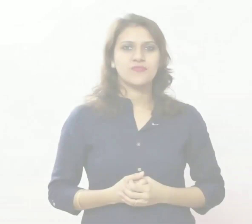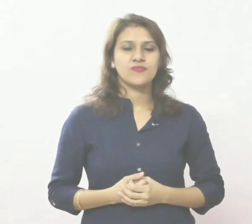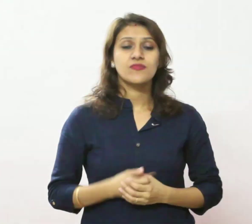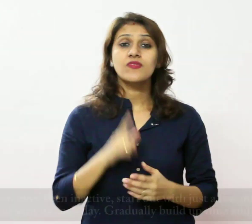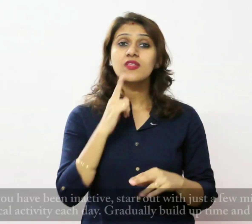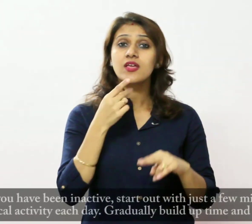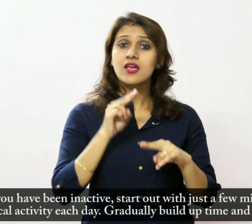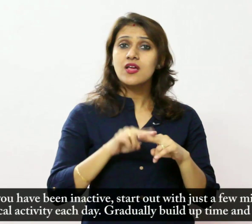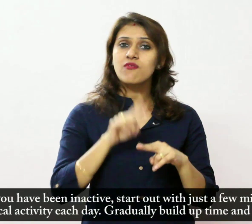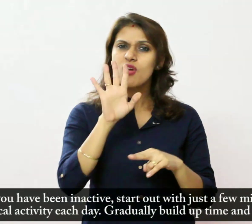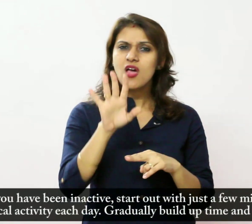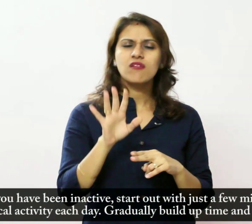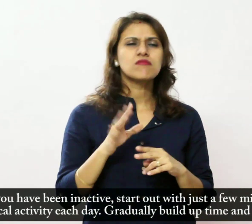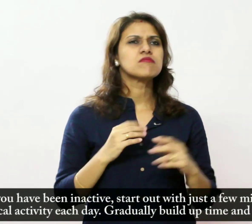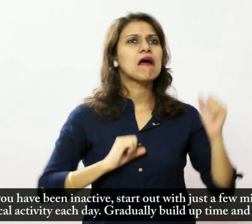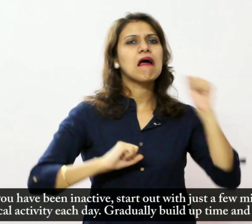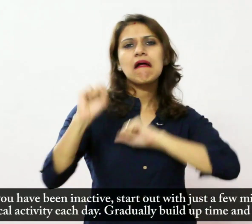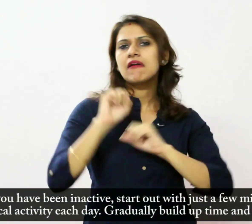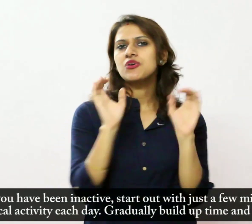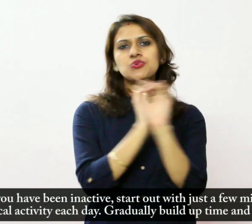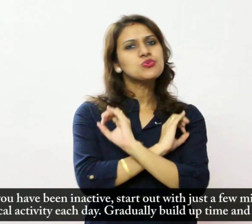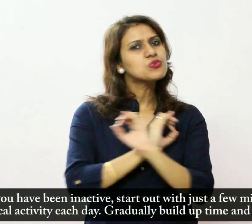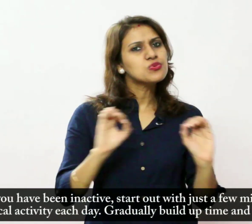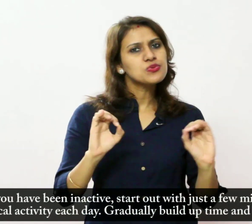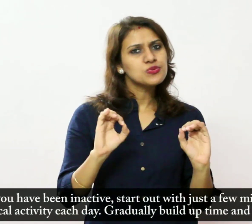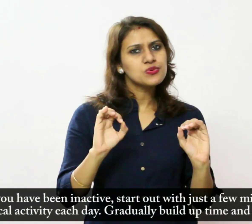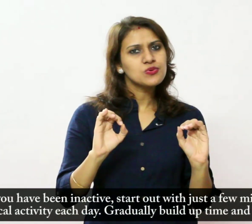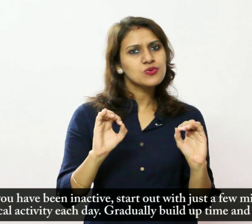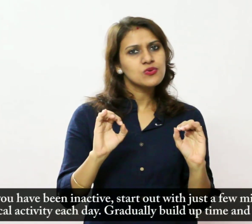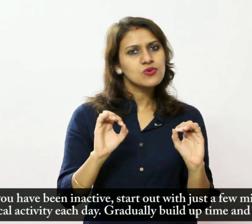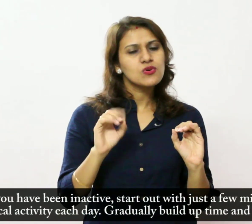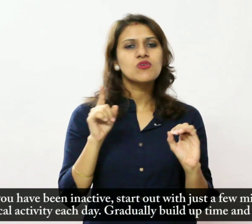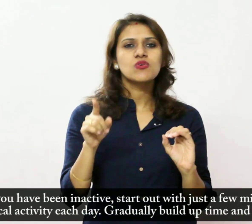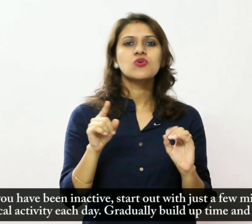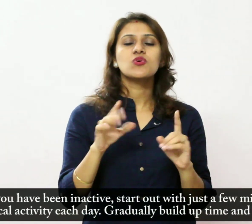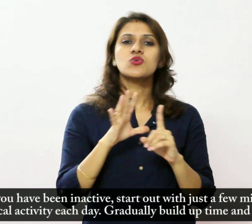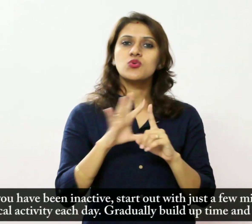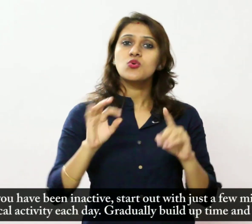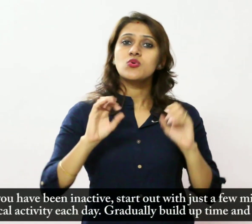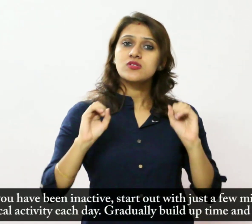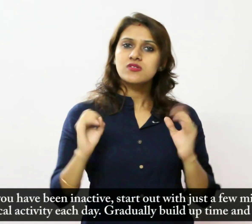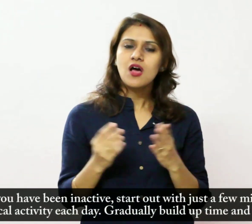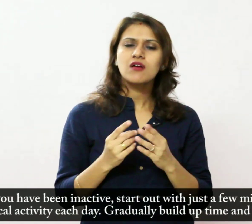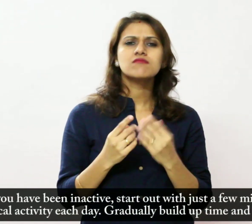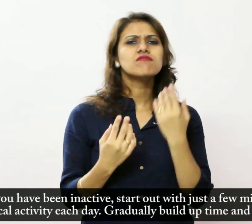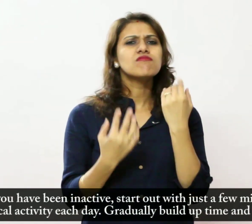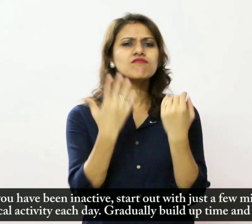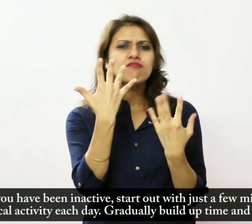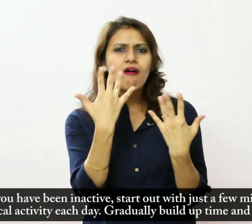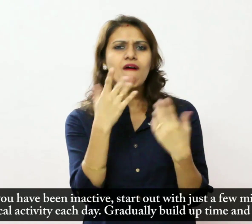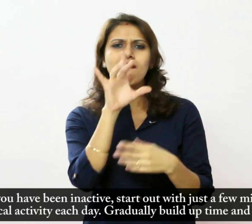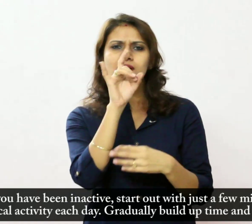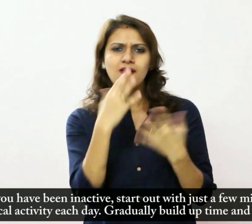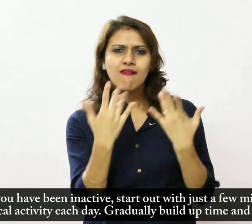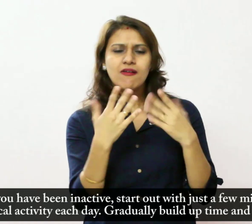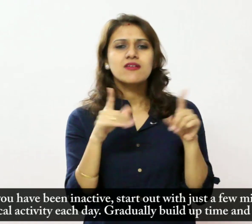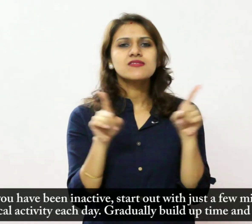यदि आप निश्क्रिय हो गए हैं तो हर दिन केवल कुछ मिनट शारिरिक गती विधि के साथ शुरू करें